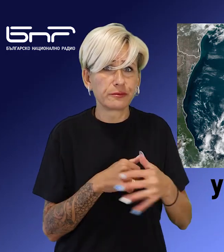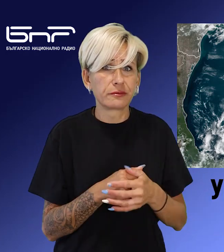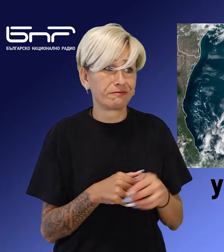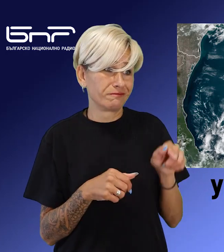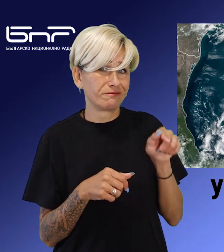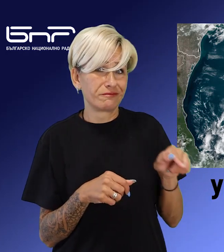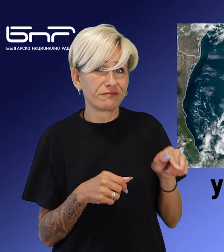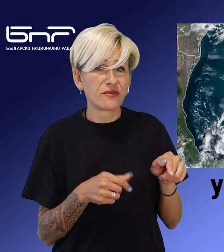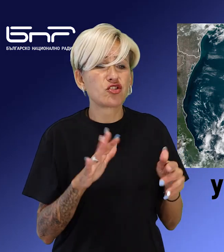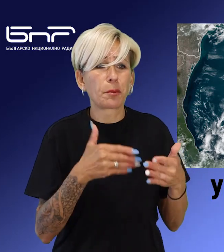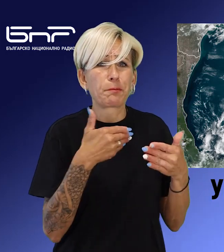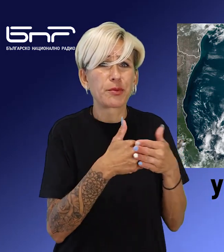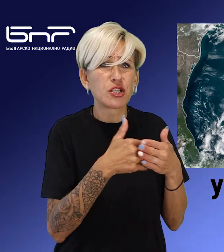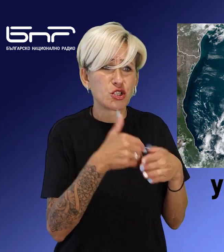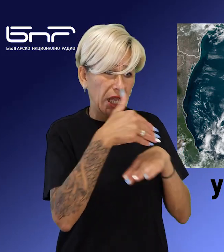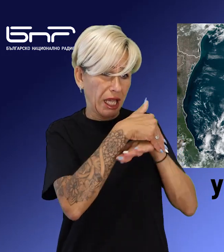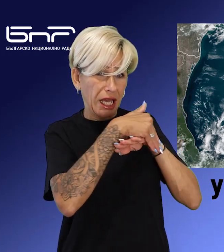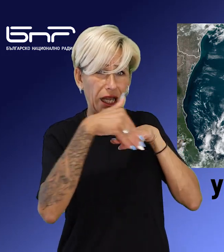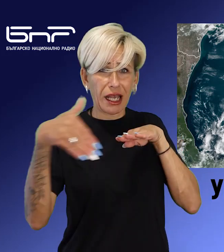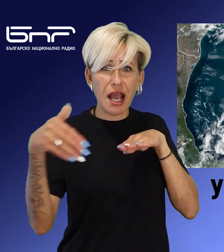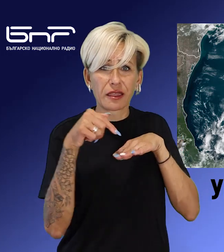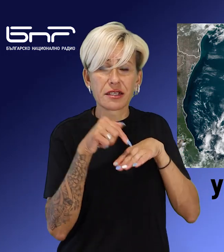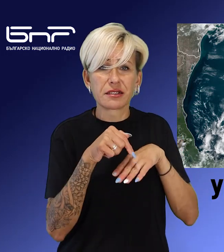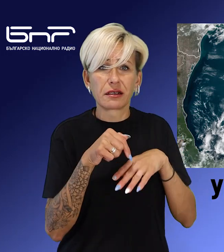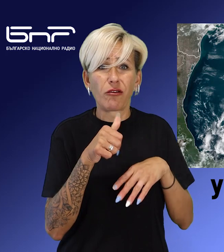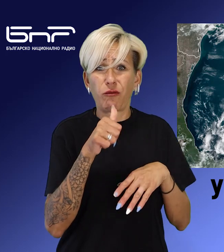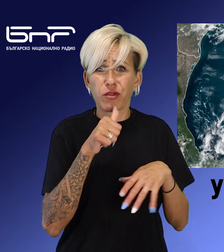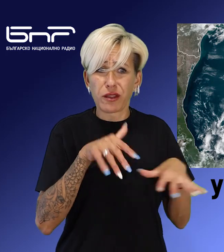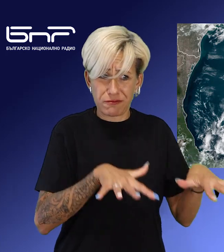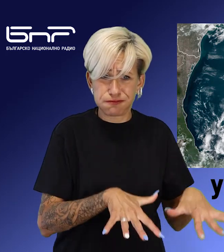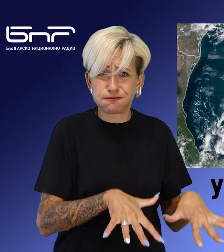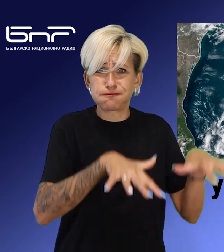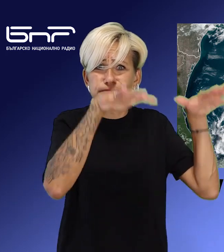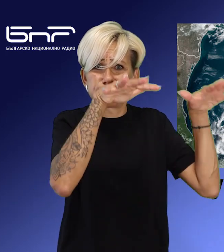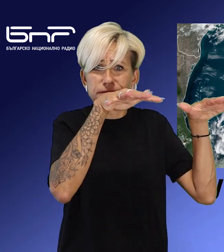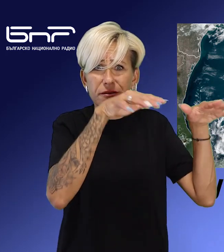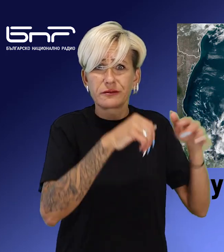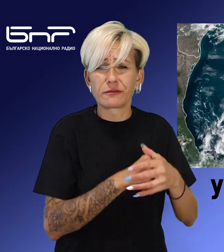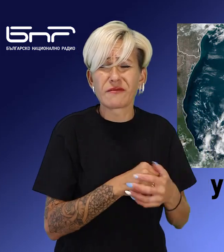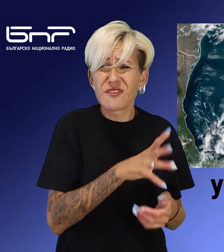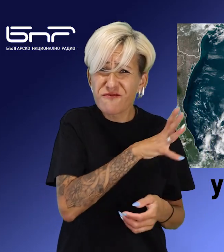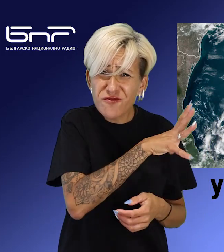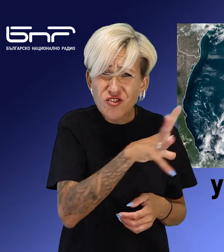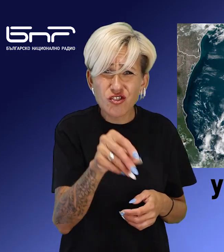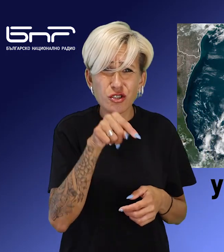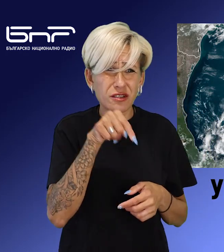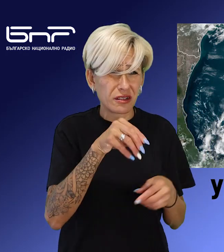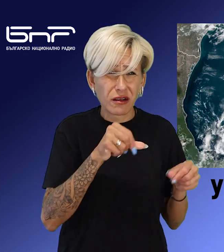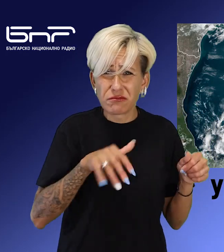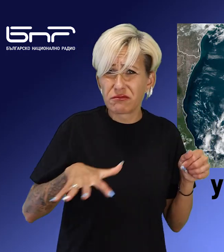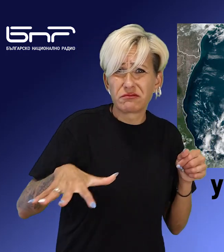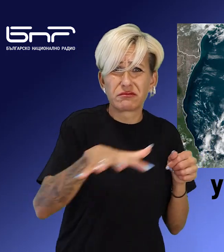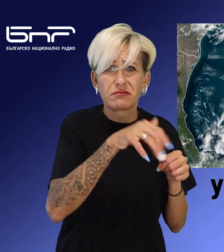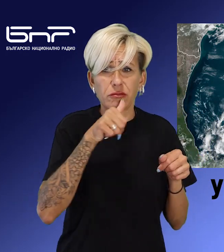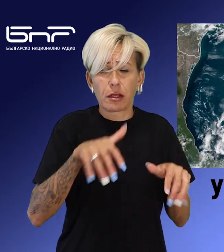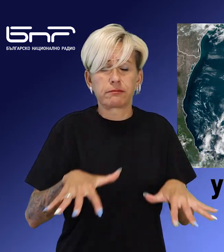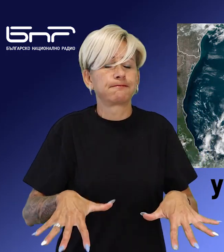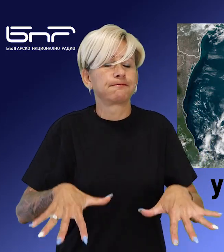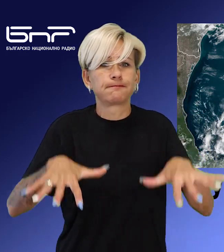и Сент-Питърсбърг. Застрашени от наводнени и разрушени от вълните са всички ниски точки от сушата в района на борята и северо-западната